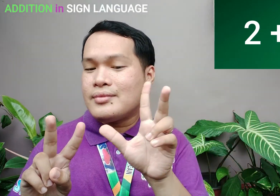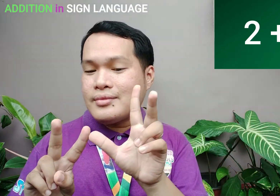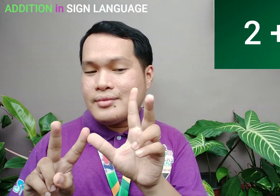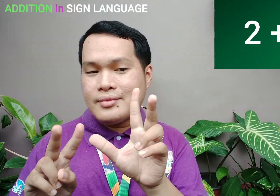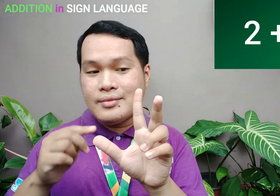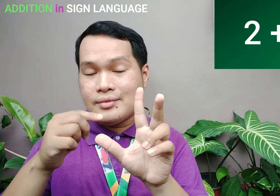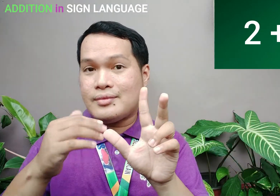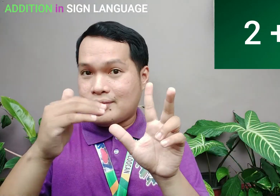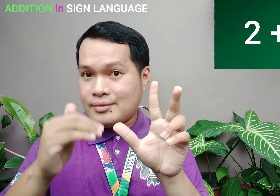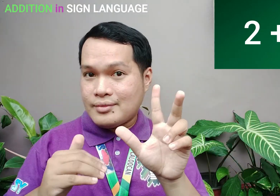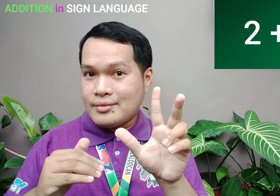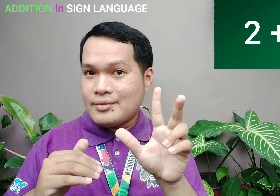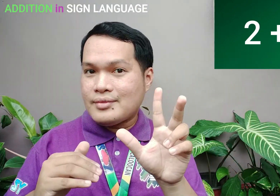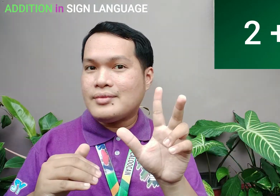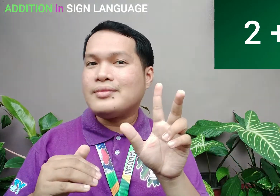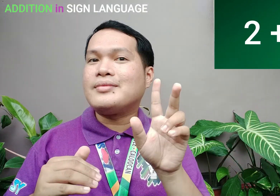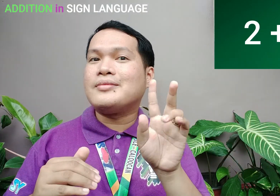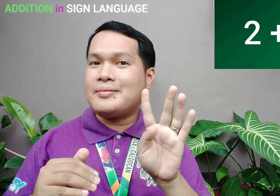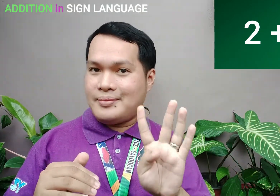Then, paro by 4